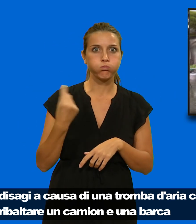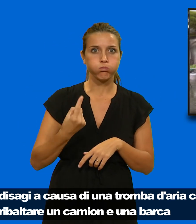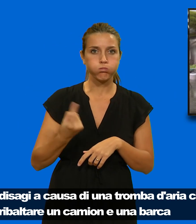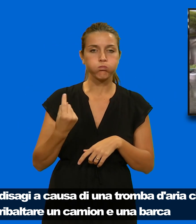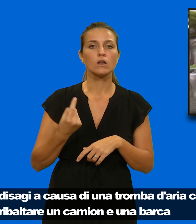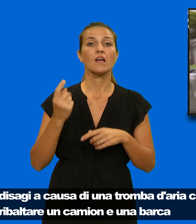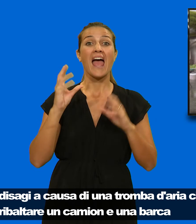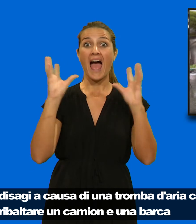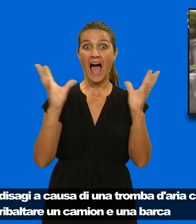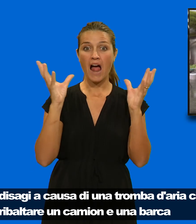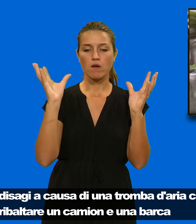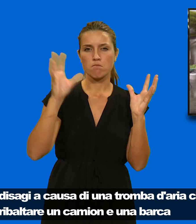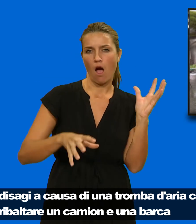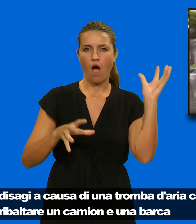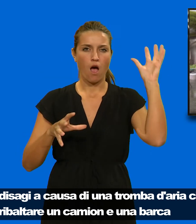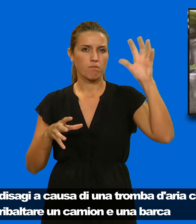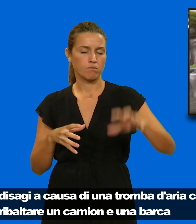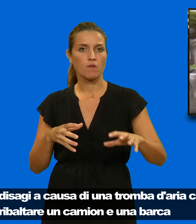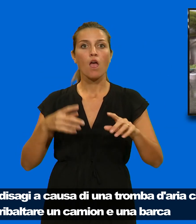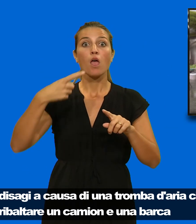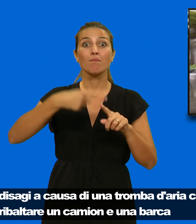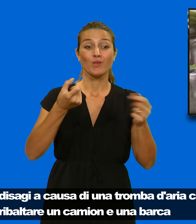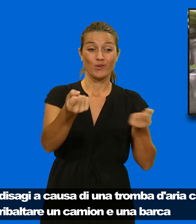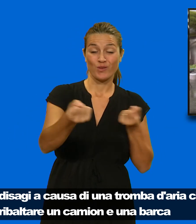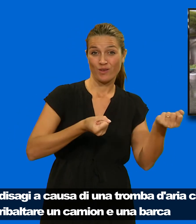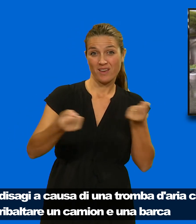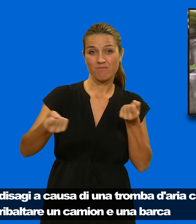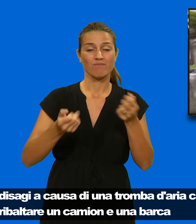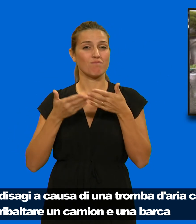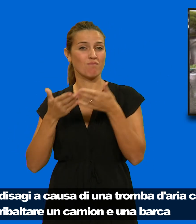divelto a alberi, facendo ribaltare un camion e una barca.